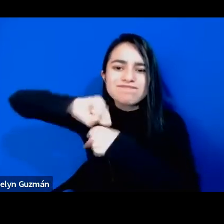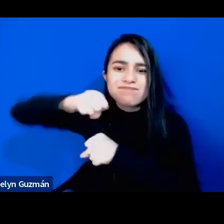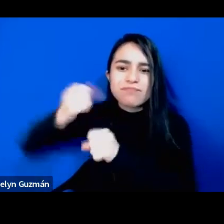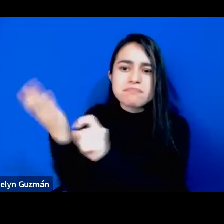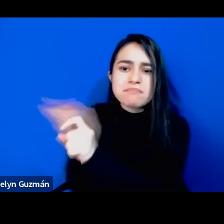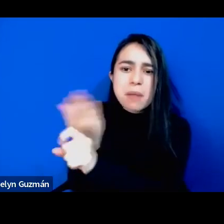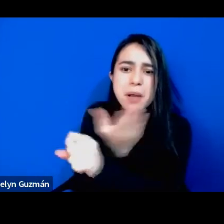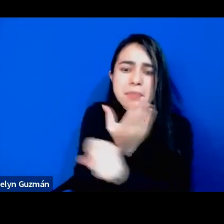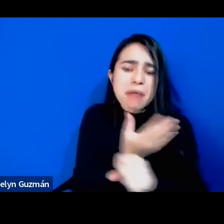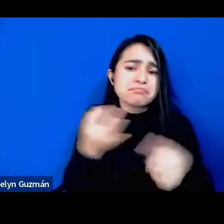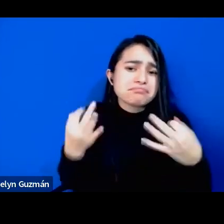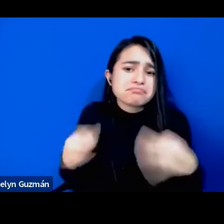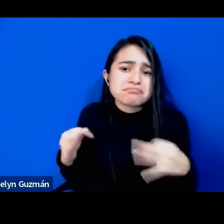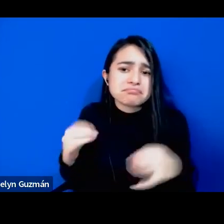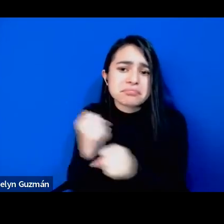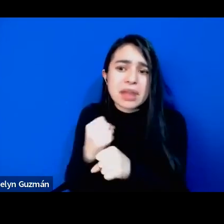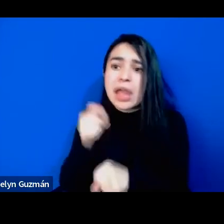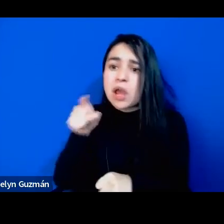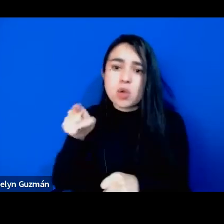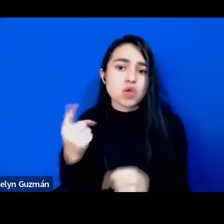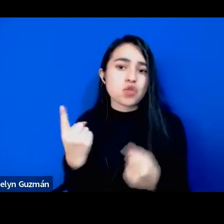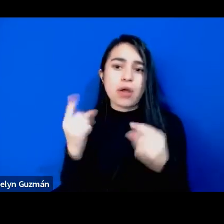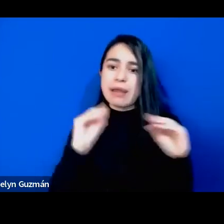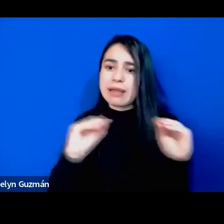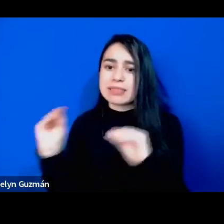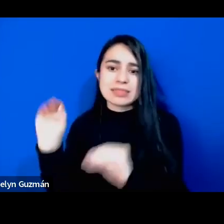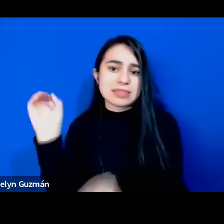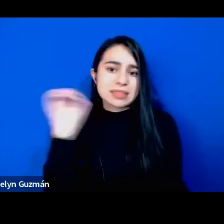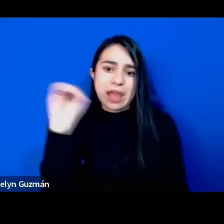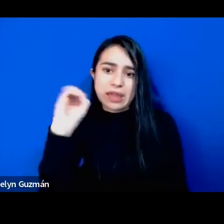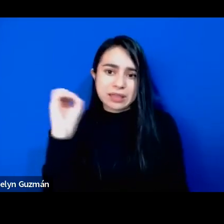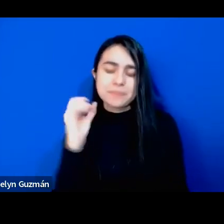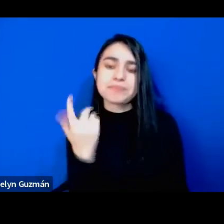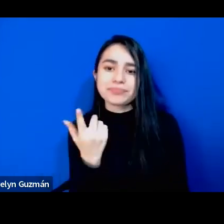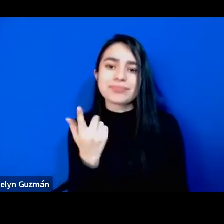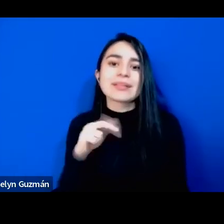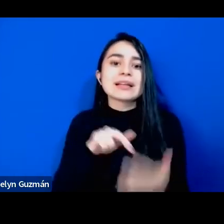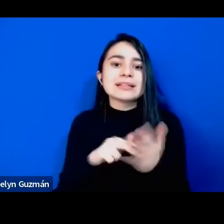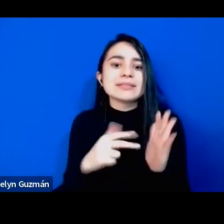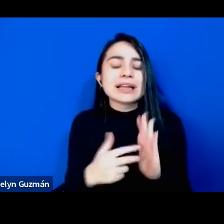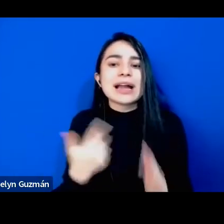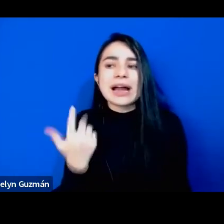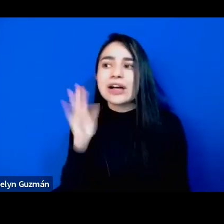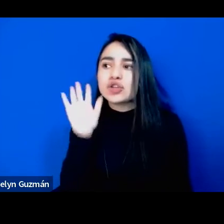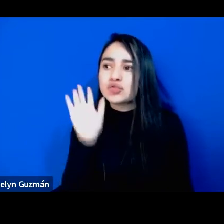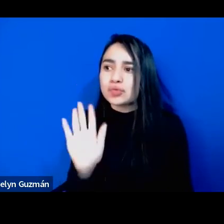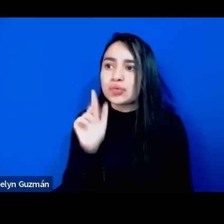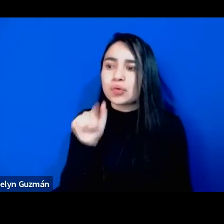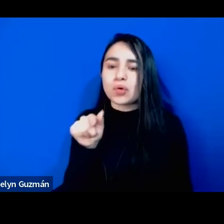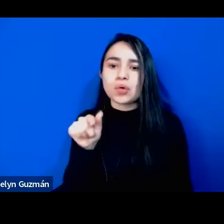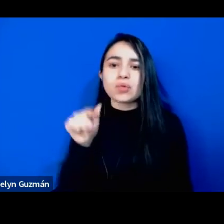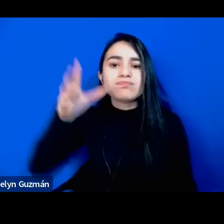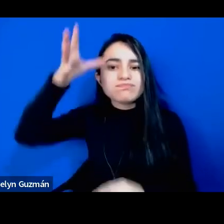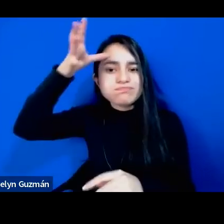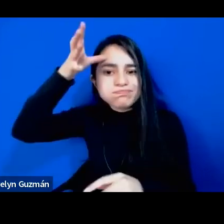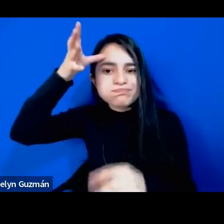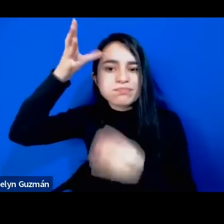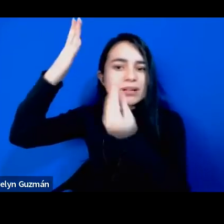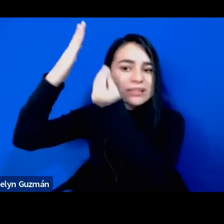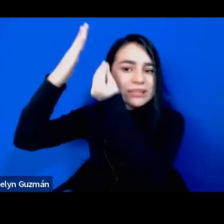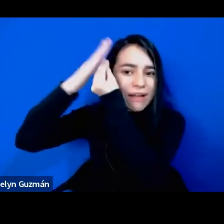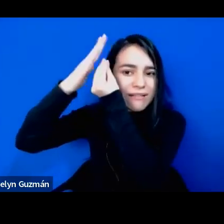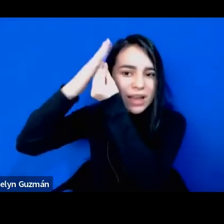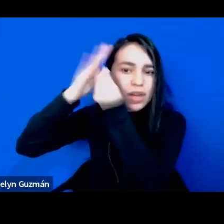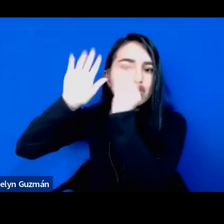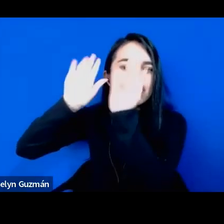corteros de caña no educados. Es decir, desconociendo también todos los conocimientos y los saberes que da